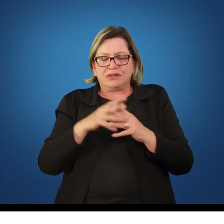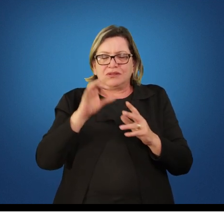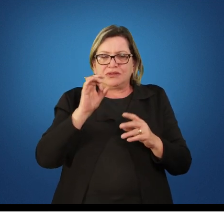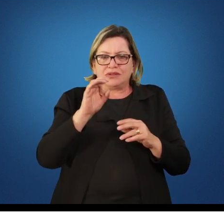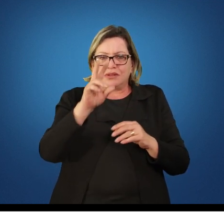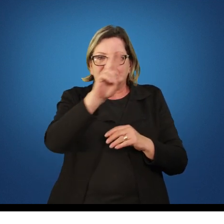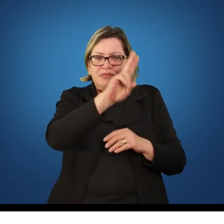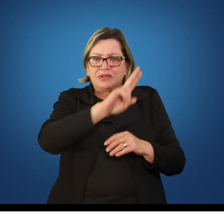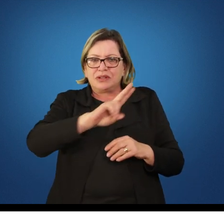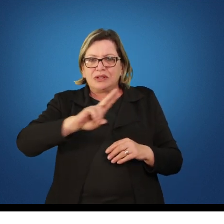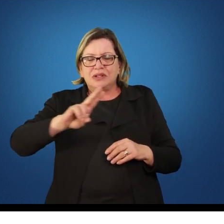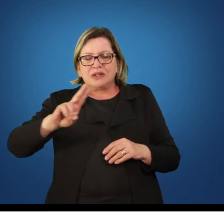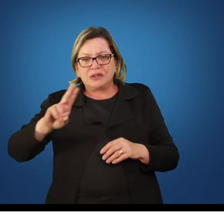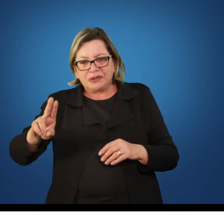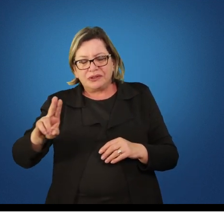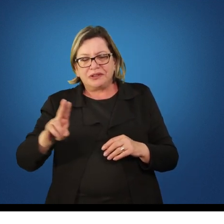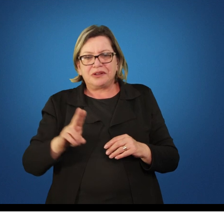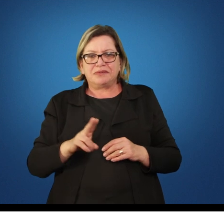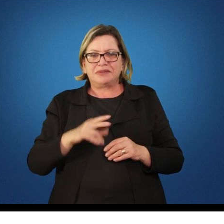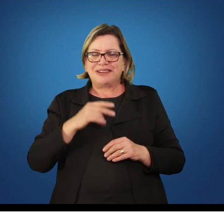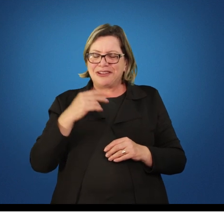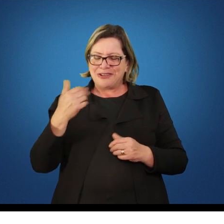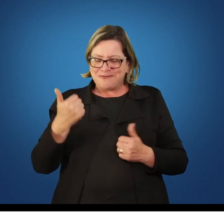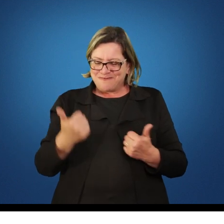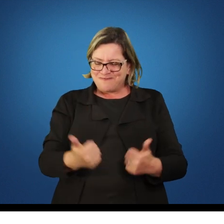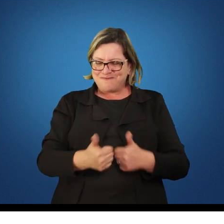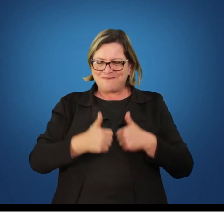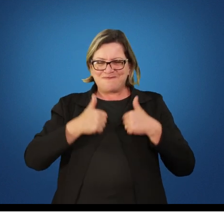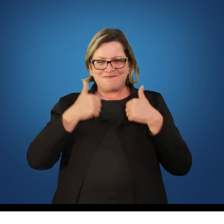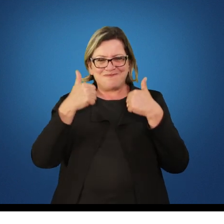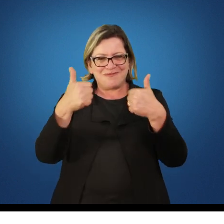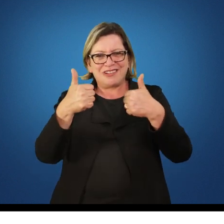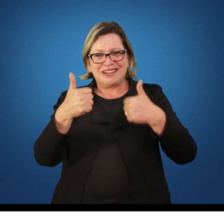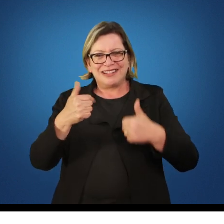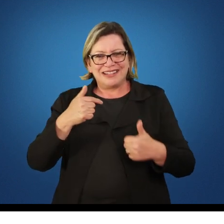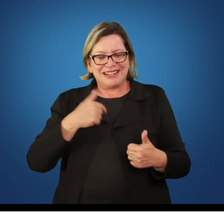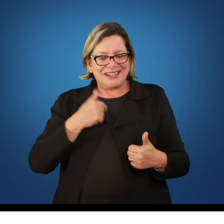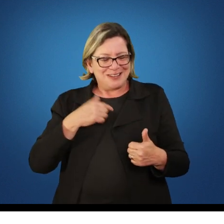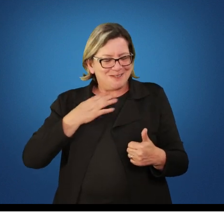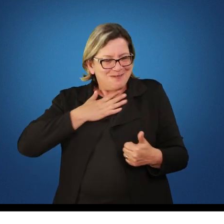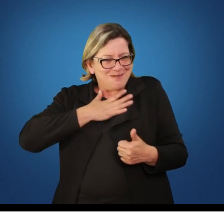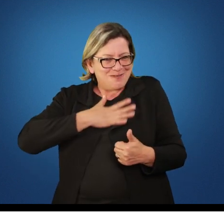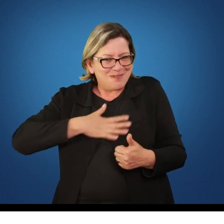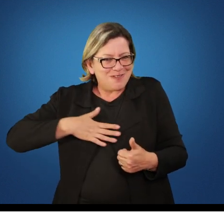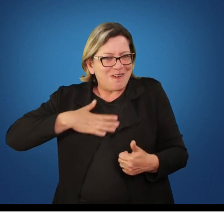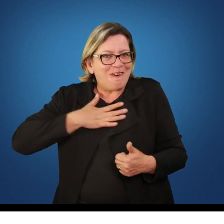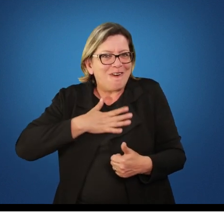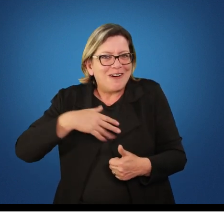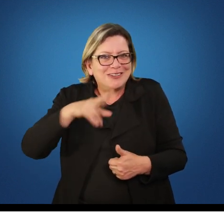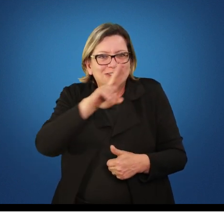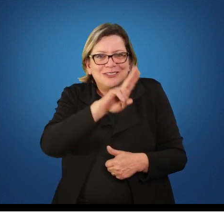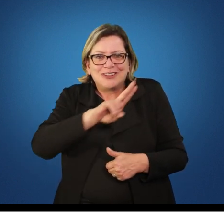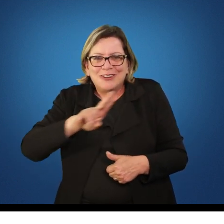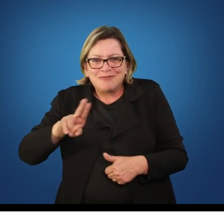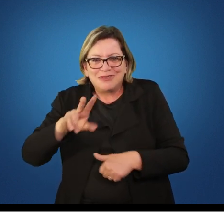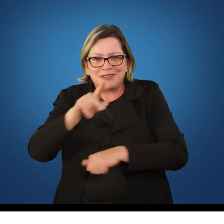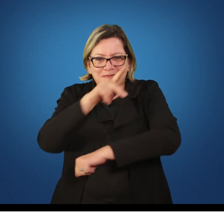é um nome maravilhoso eu me atraio muito por esse nome pedagogia porque é a essência do